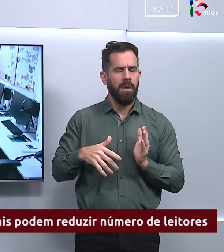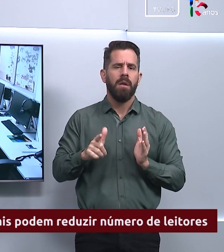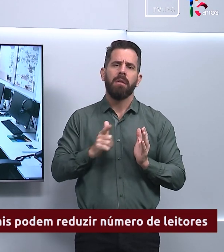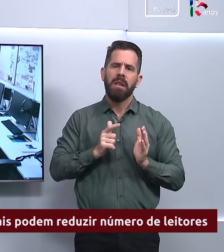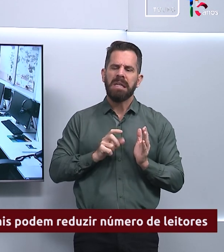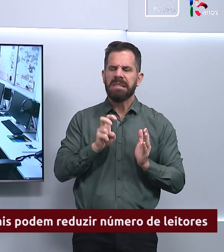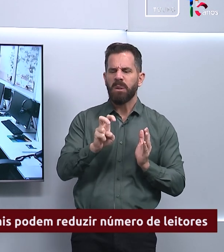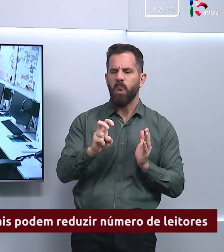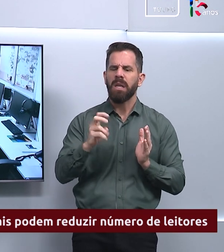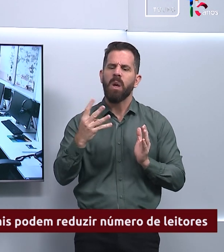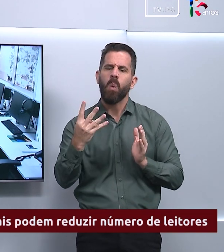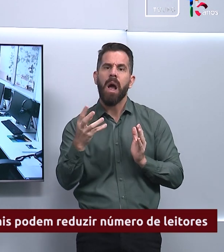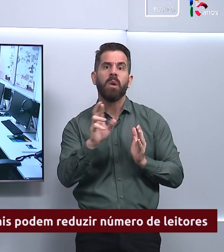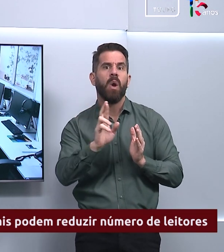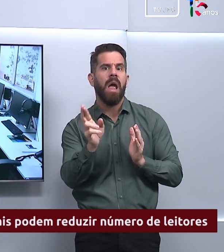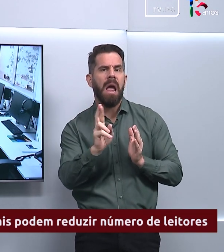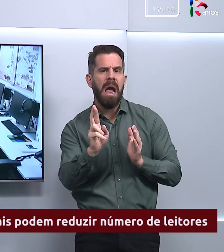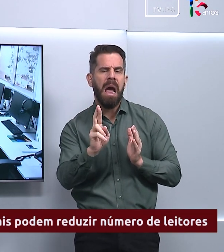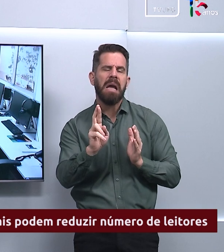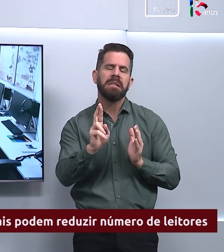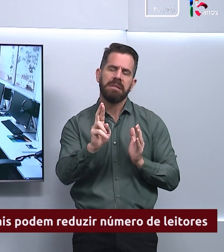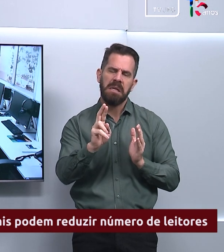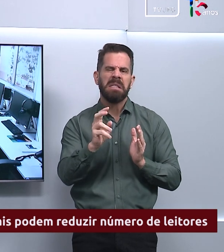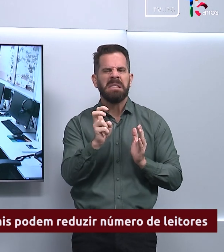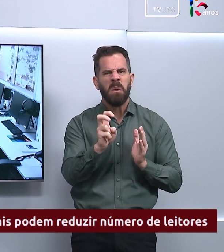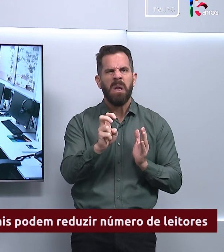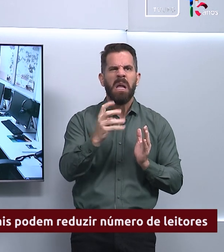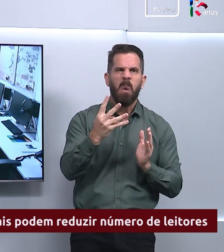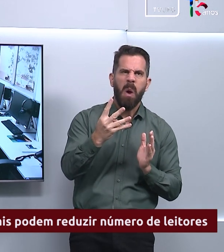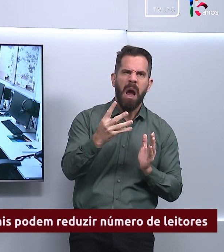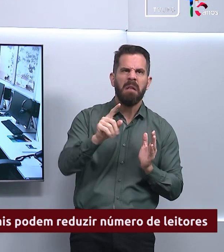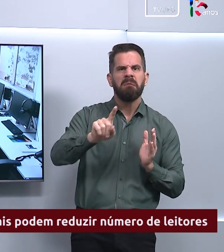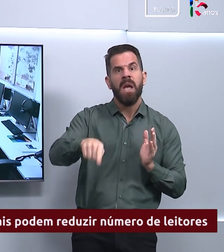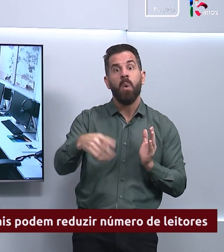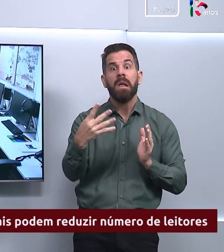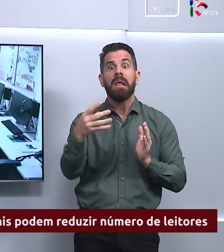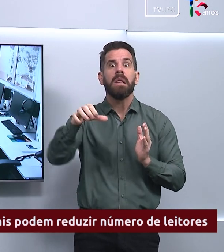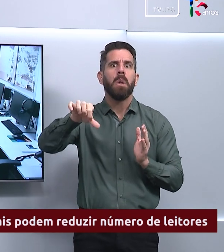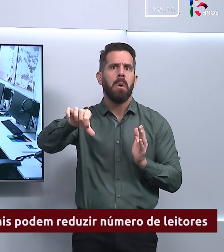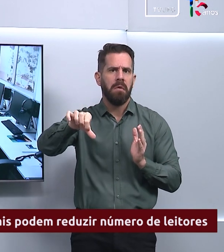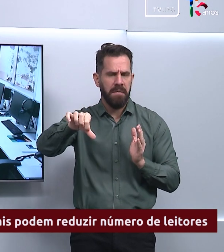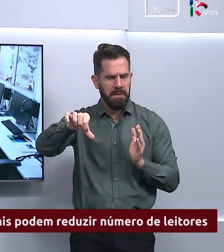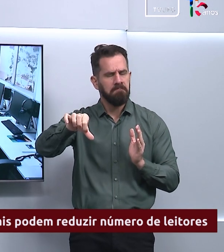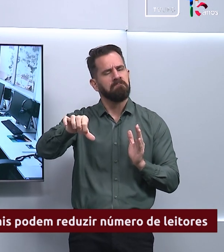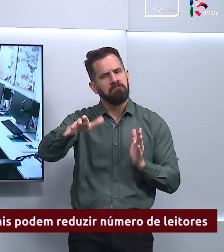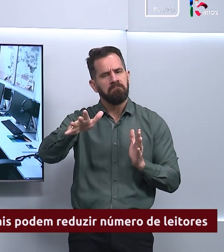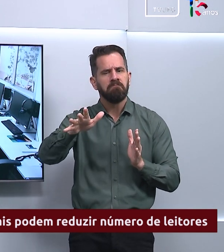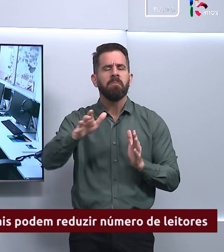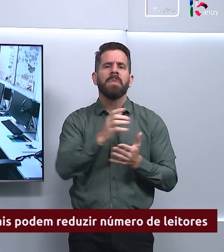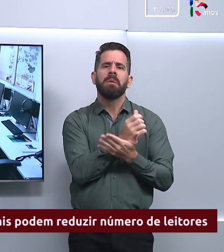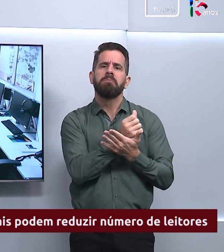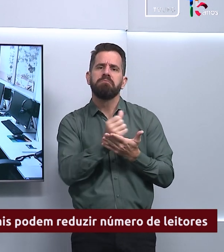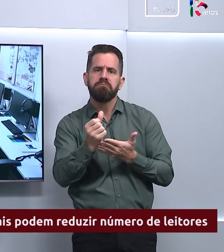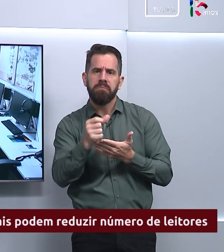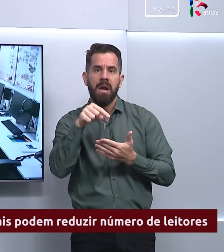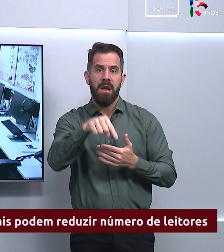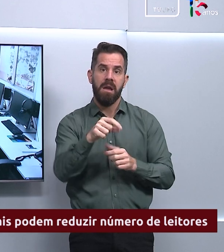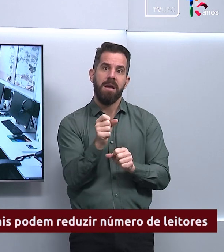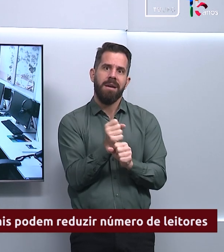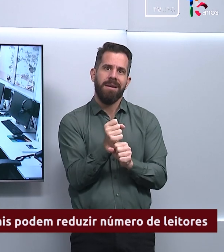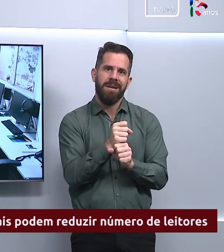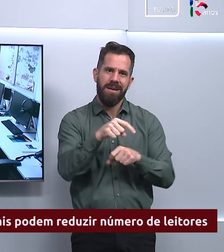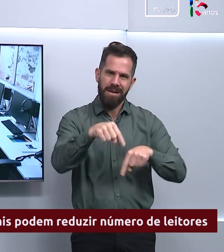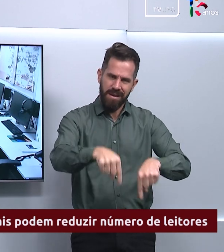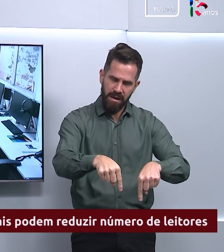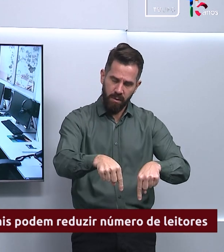54,49 nos primeiros meses de 2024, de 30 de janeiro a 26 de